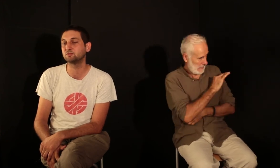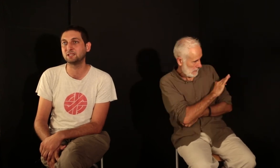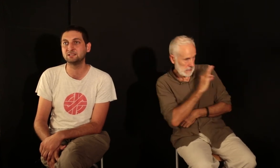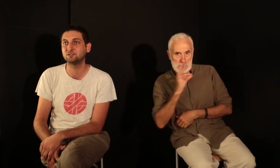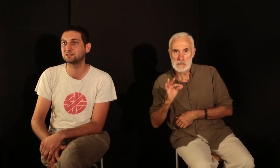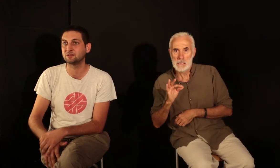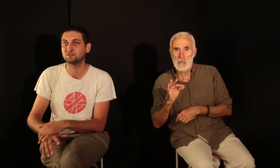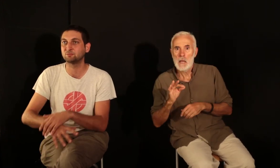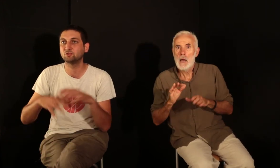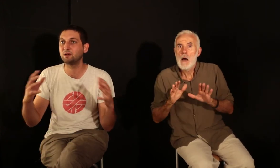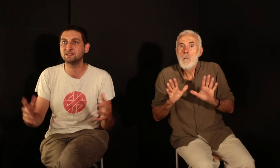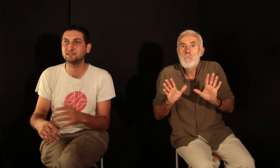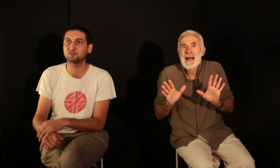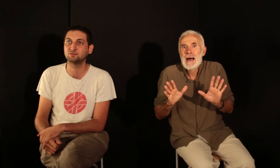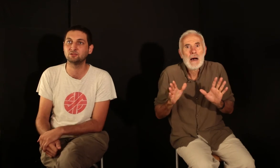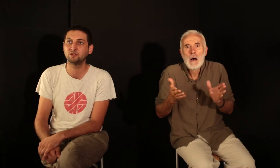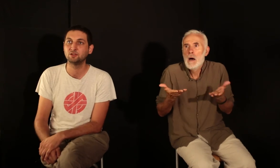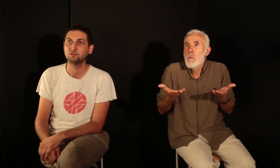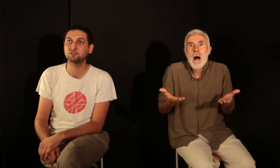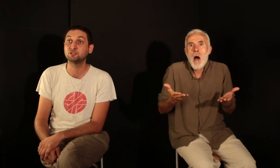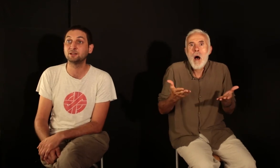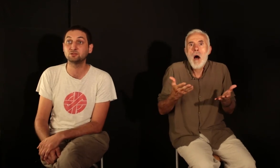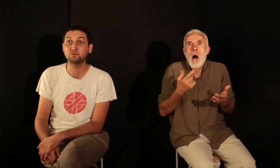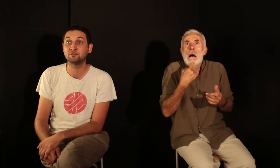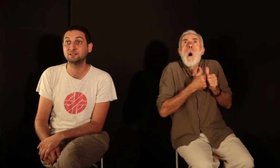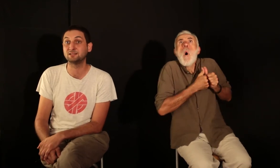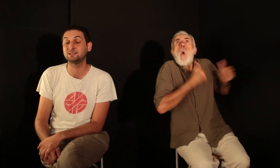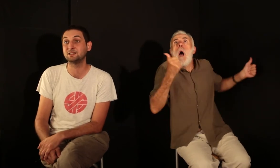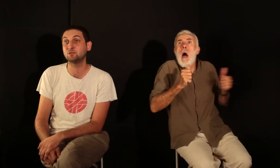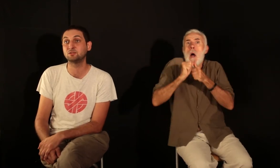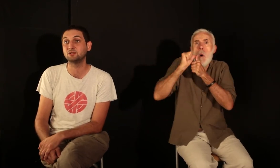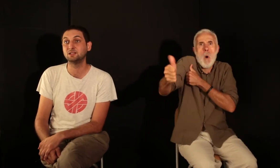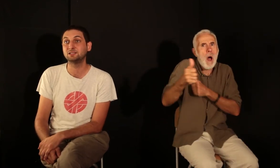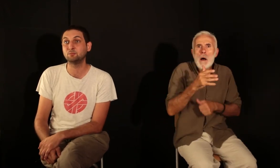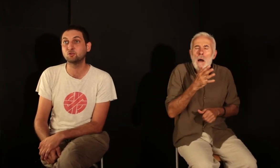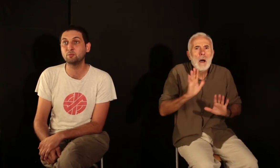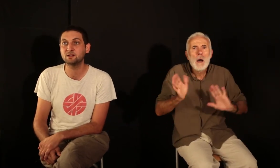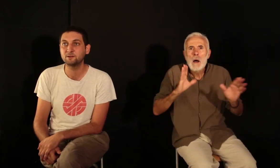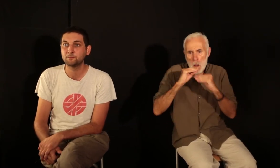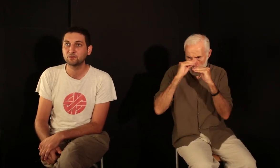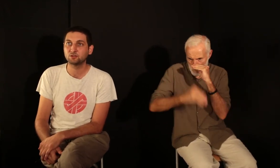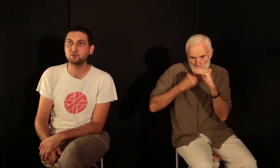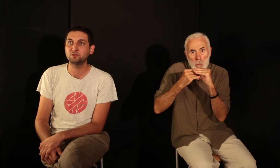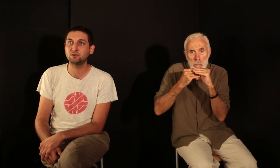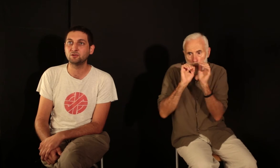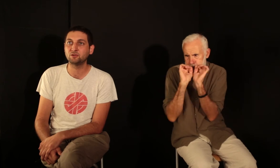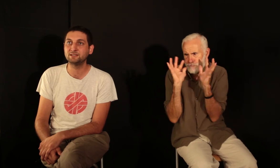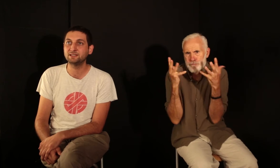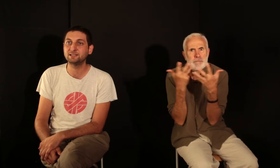globalisé, dans une situation avec des éléments tellement communs, que l'idée